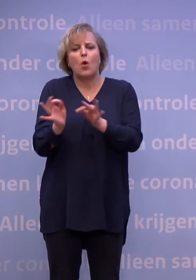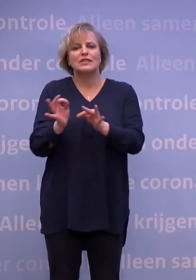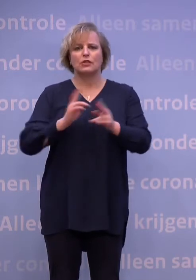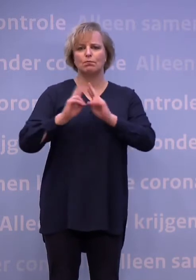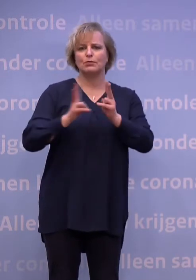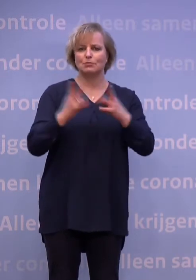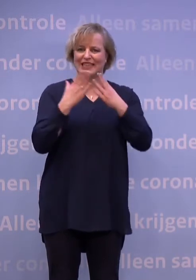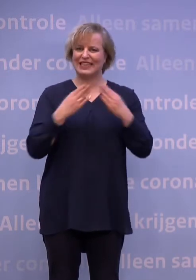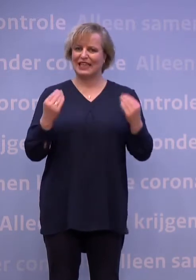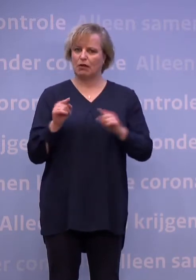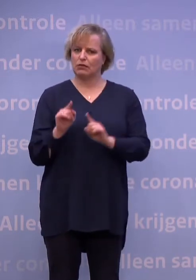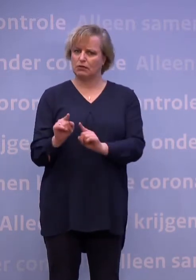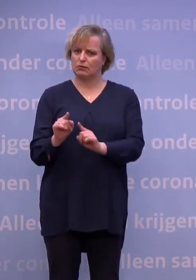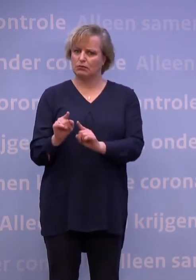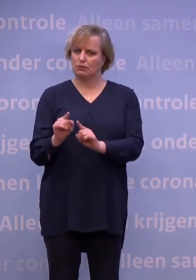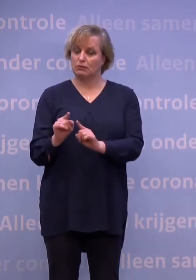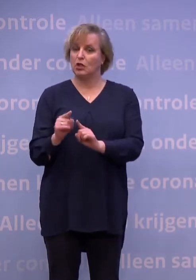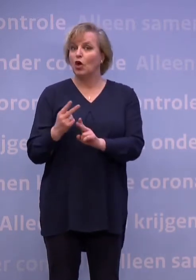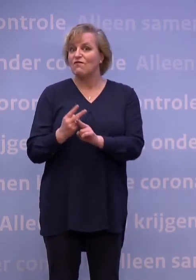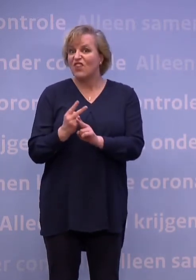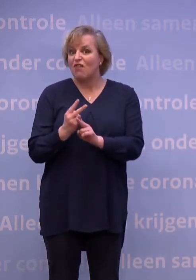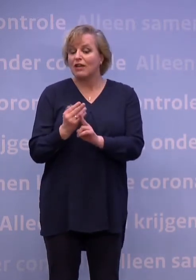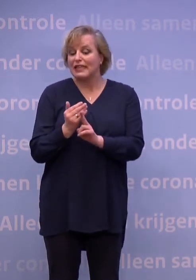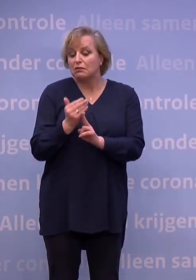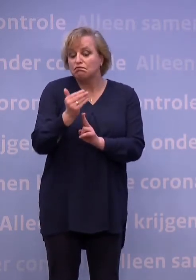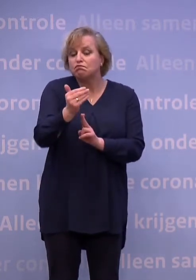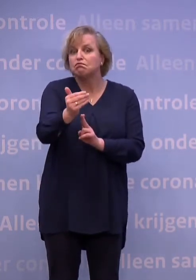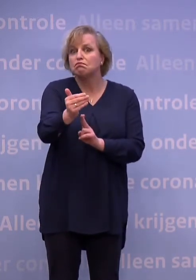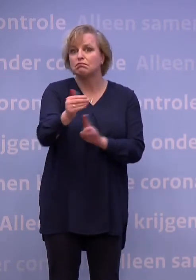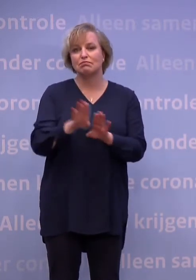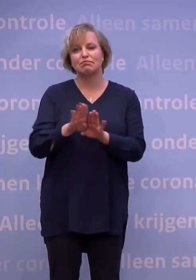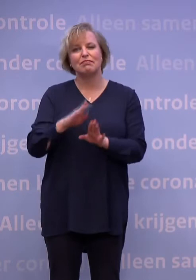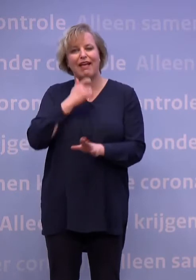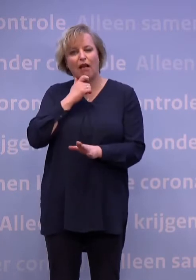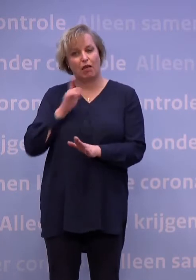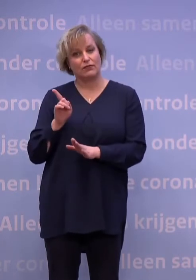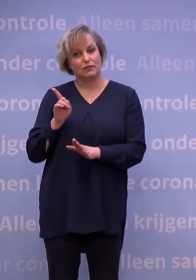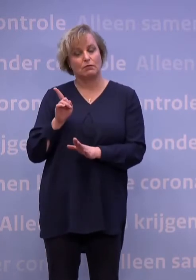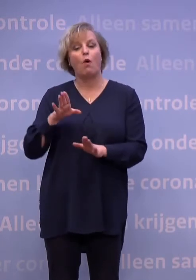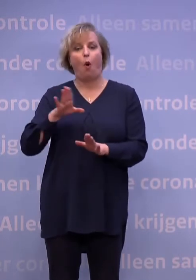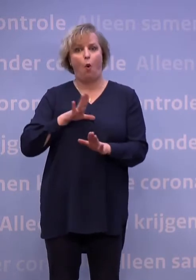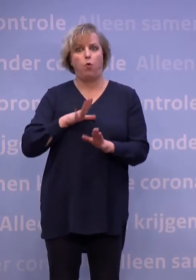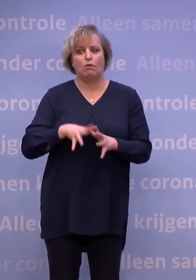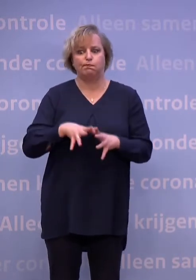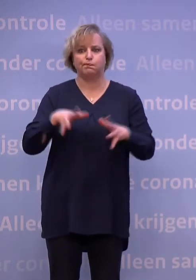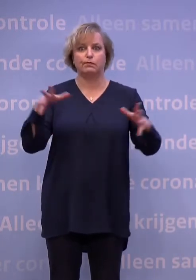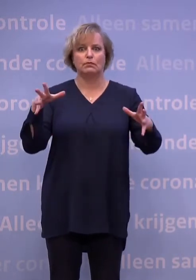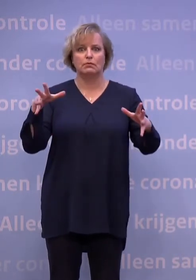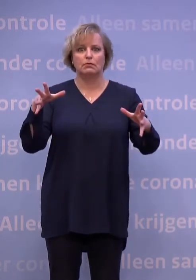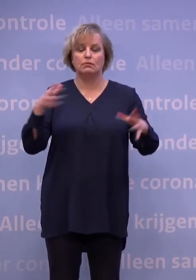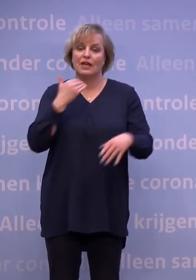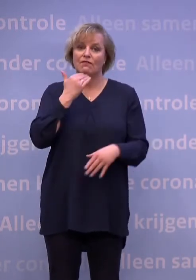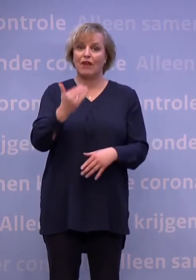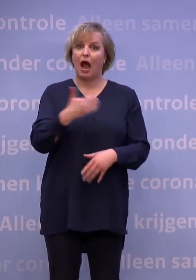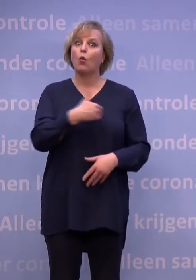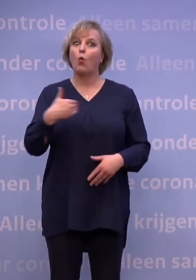besmettingen in Nederland. Maar de verwachting is dat hij, net als in Engeland, de overhand zal krijgen. De vraag is alleen hoe lang dat zal